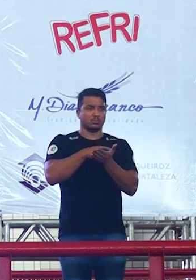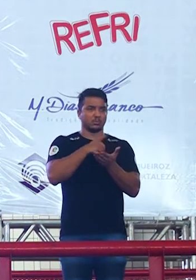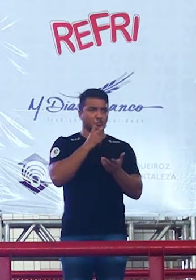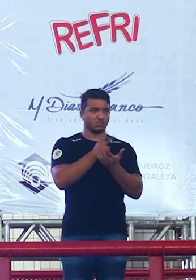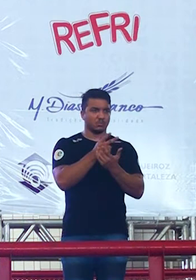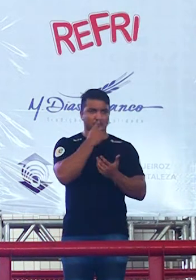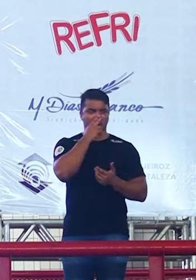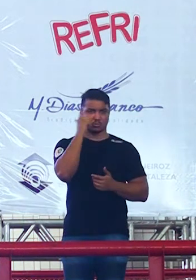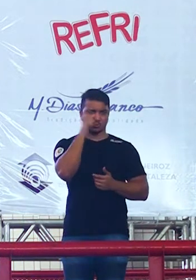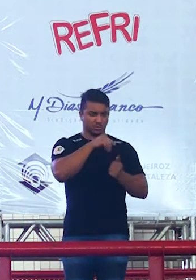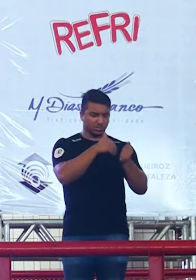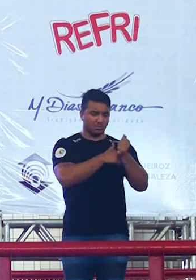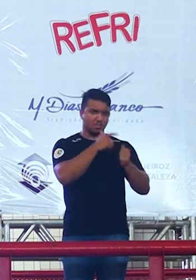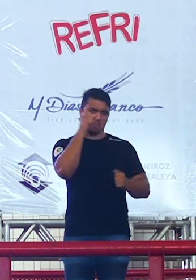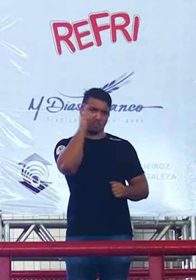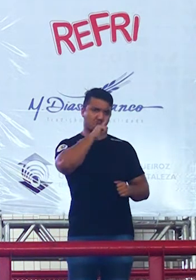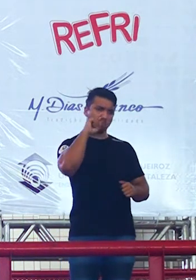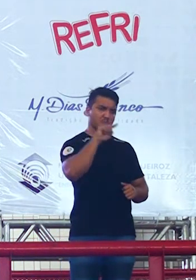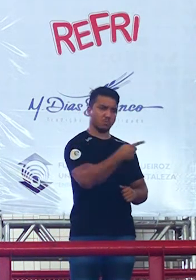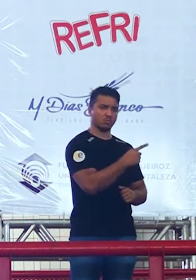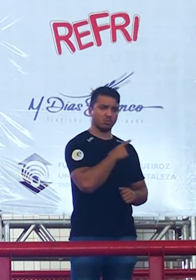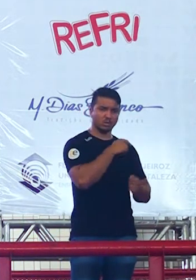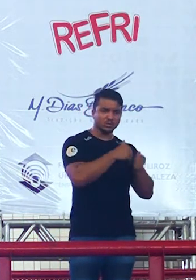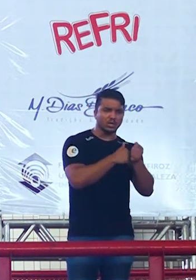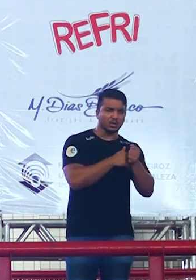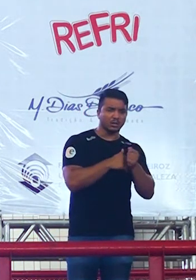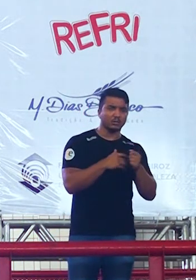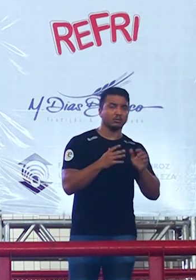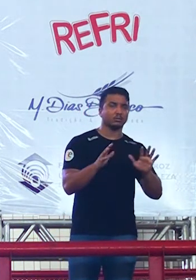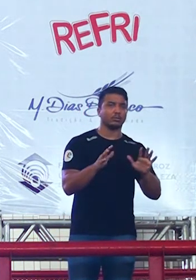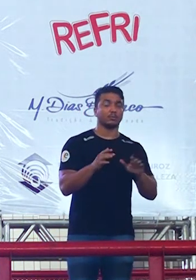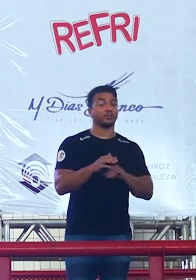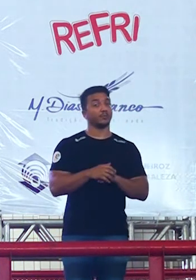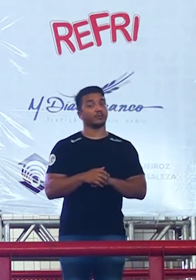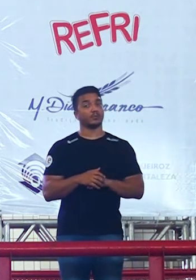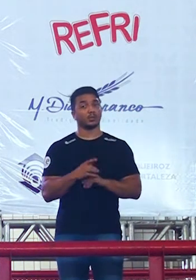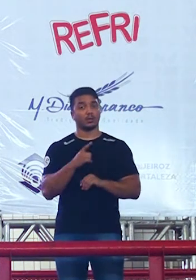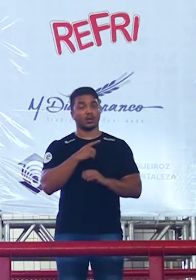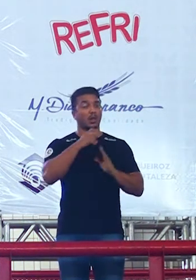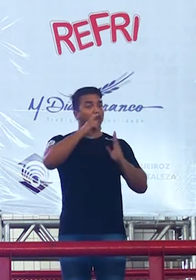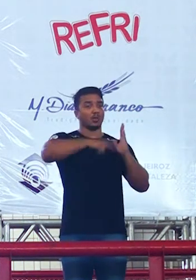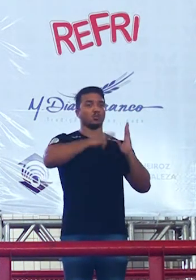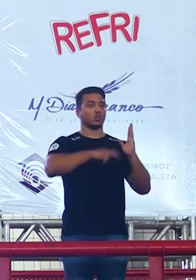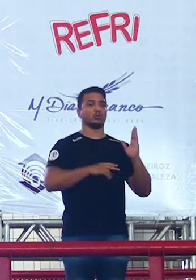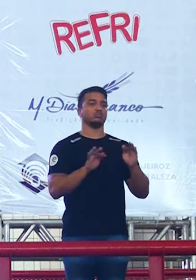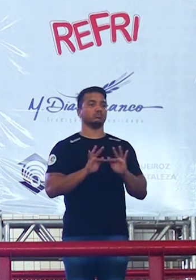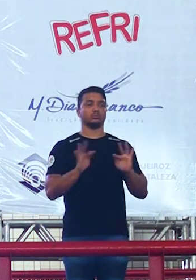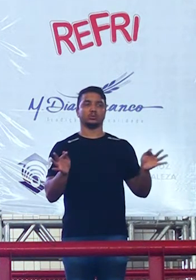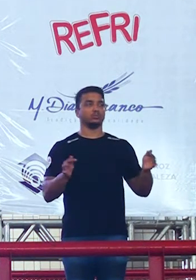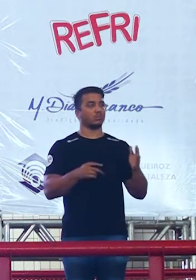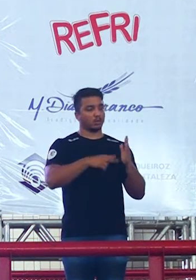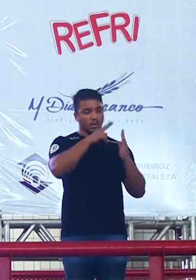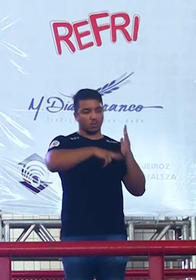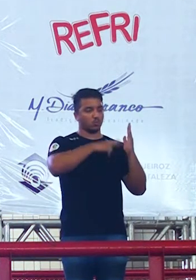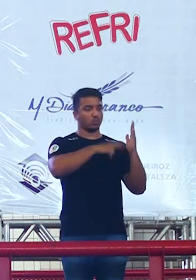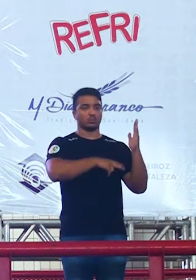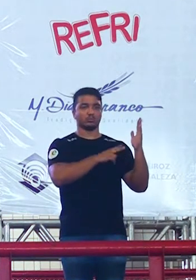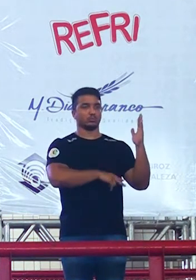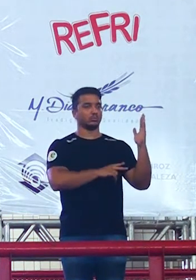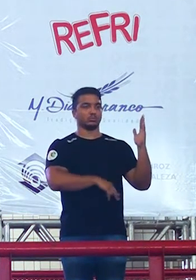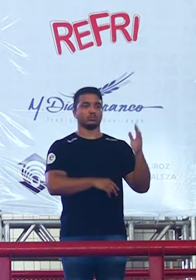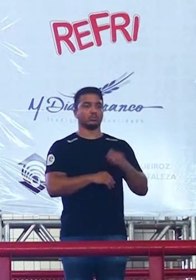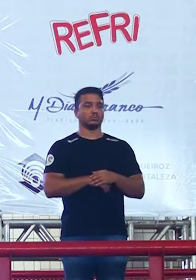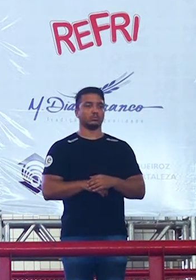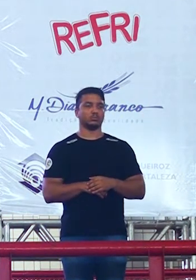pra esse pessoal tirar nota mil galera a leitura a leitura